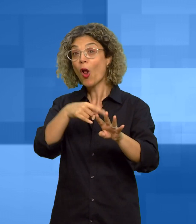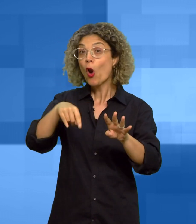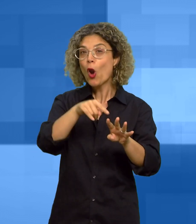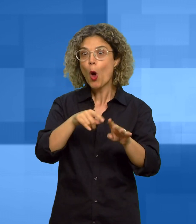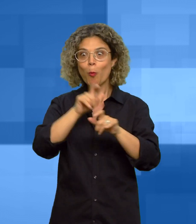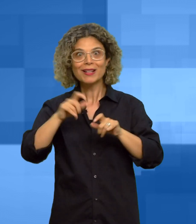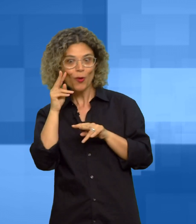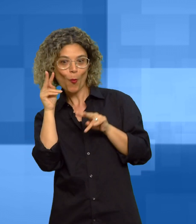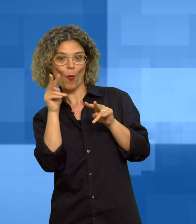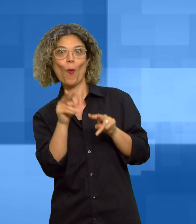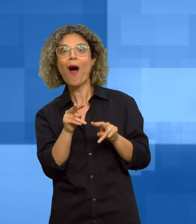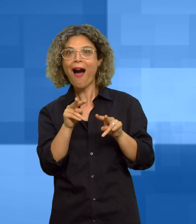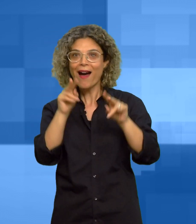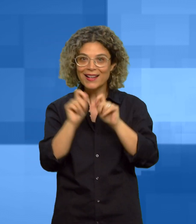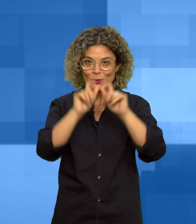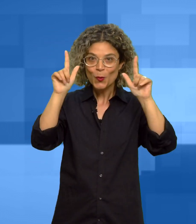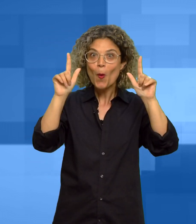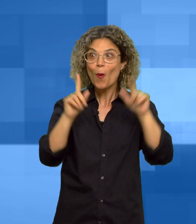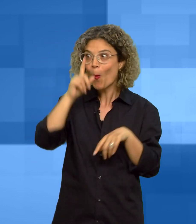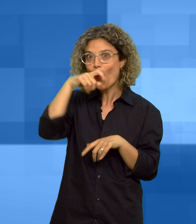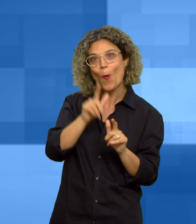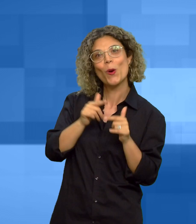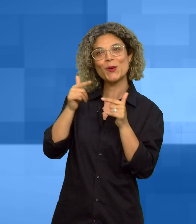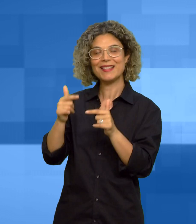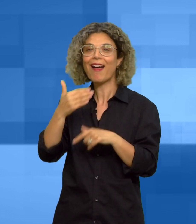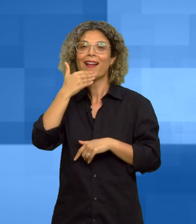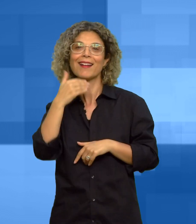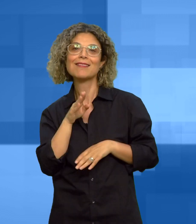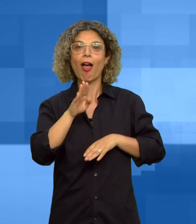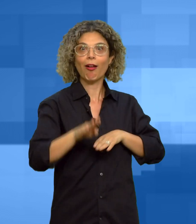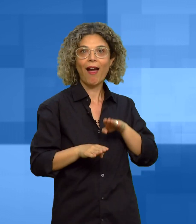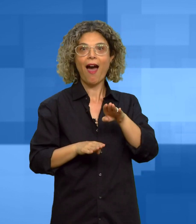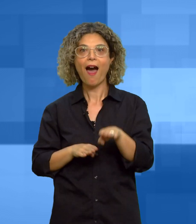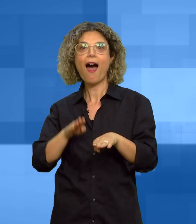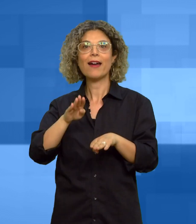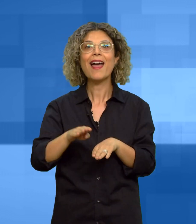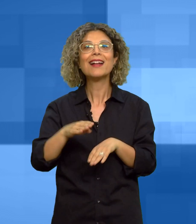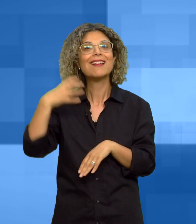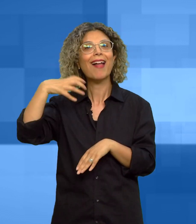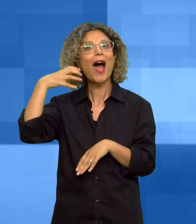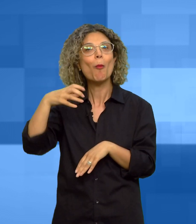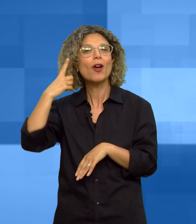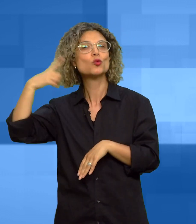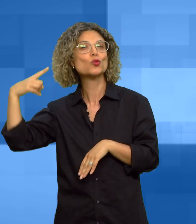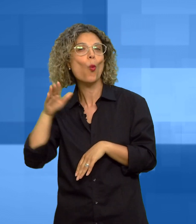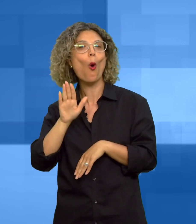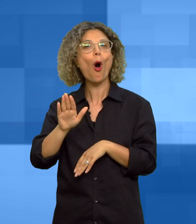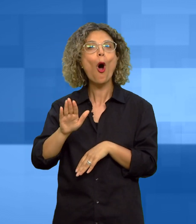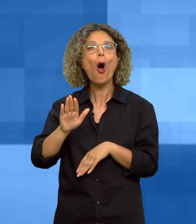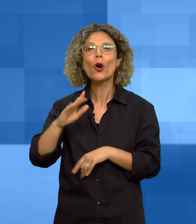curiosità e stupore attraverso le loro cadenze, i suoni dei campanacci e i loro riti